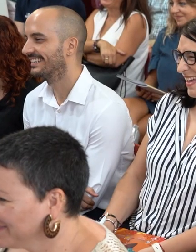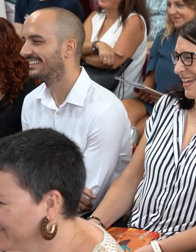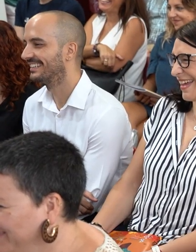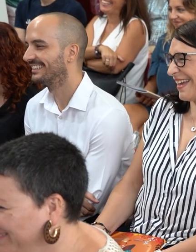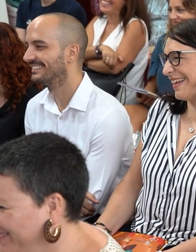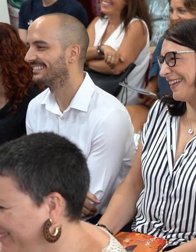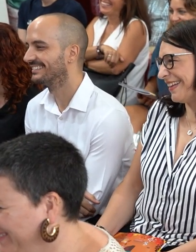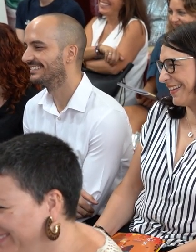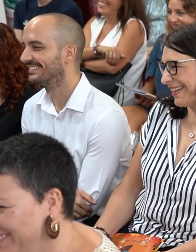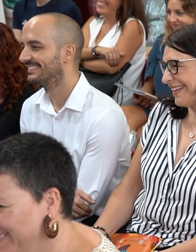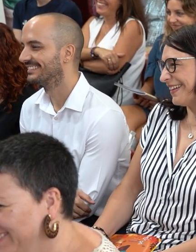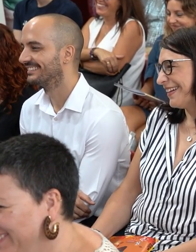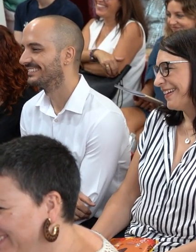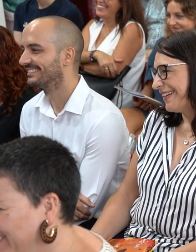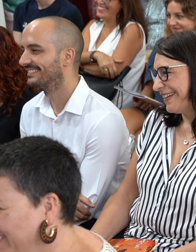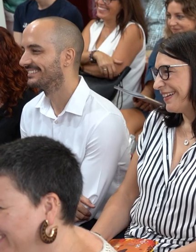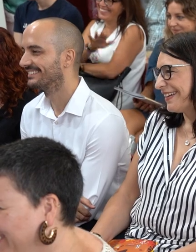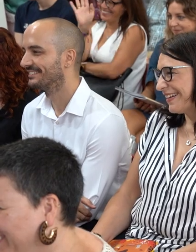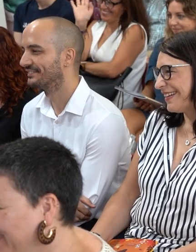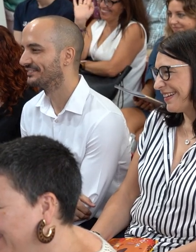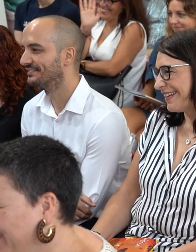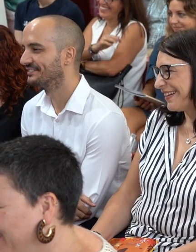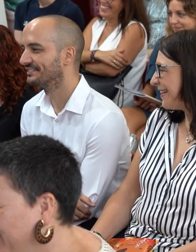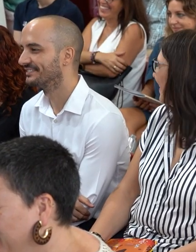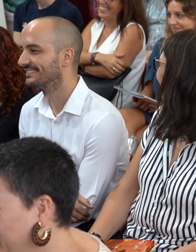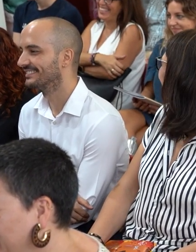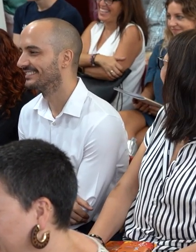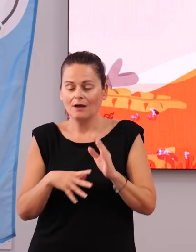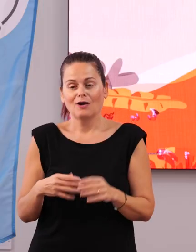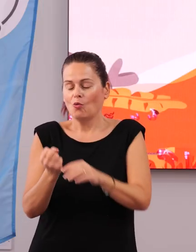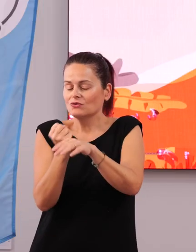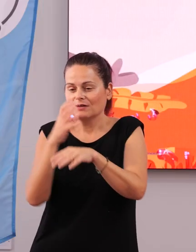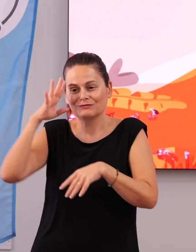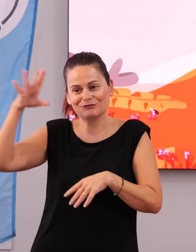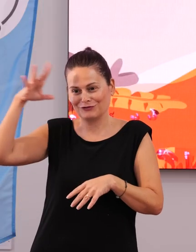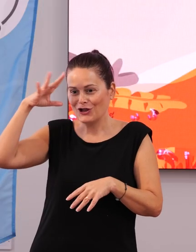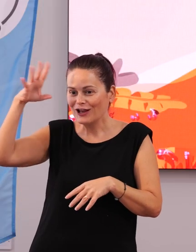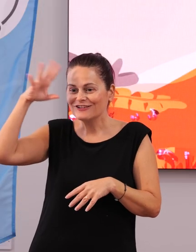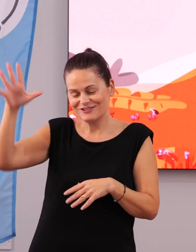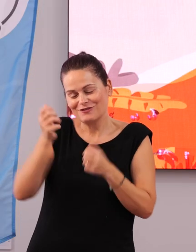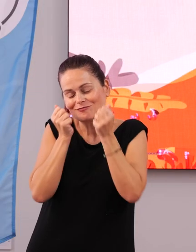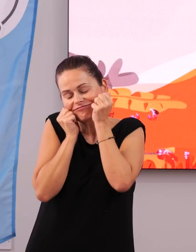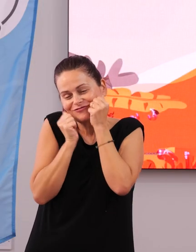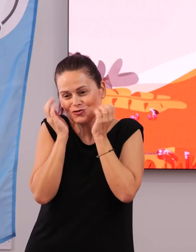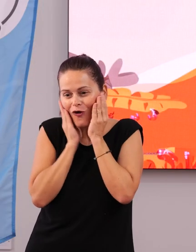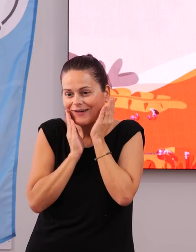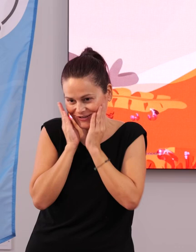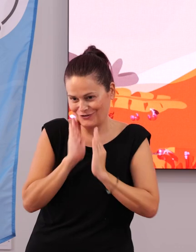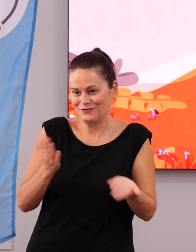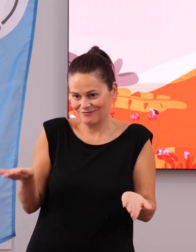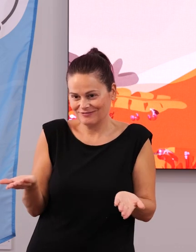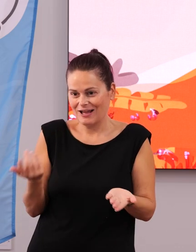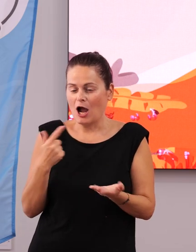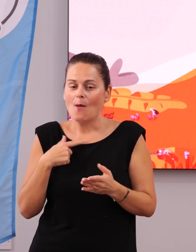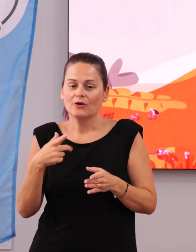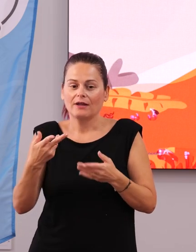También quería hablar que este programa, que está cargado de ilusión, como ha dicho Cristina, y de mucho cariño, porque creo que si